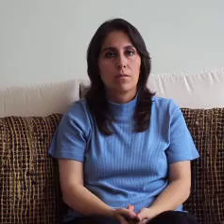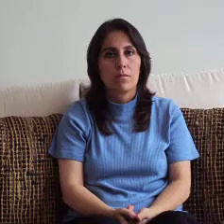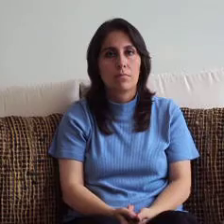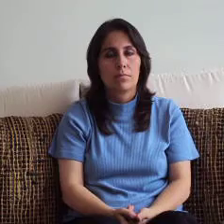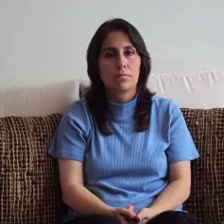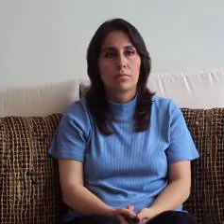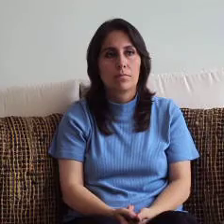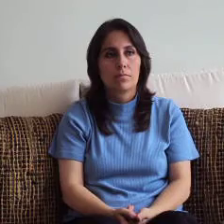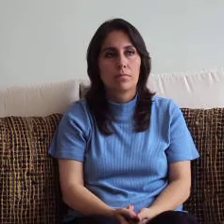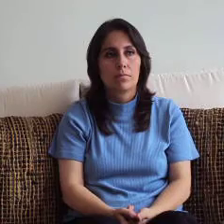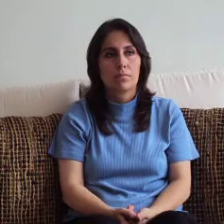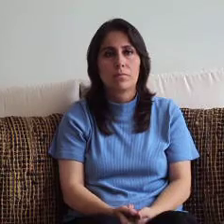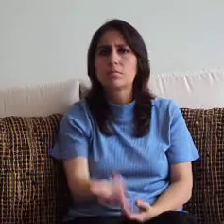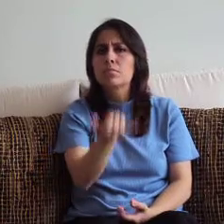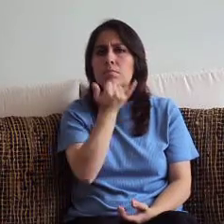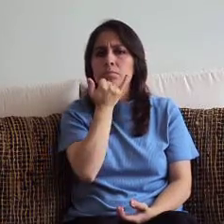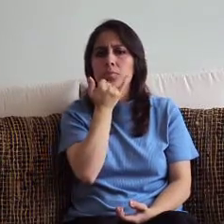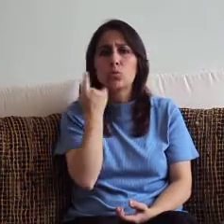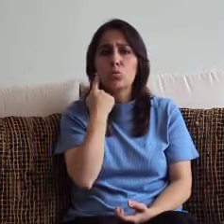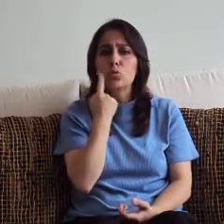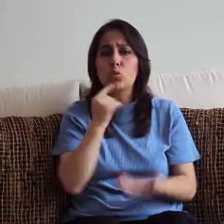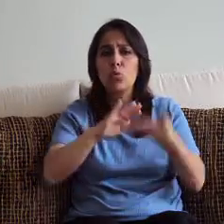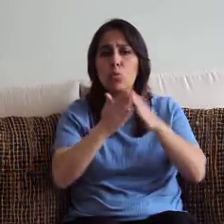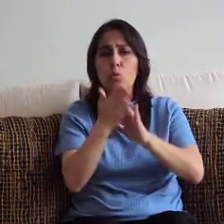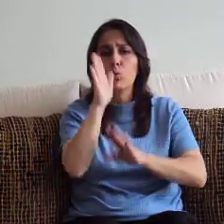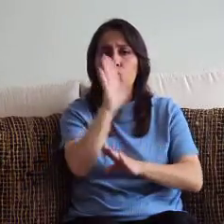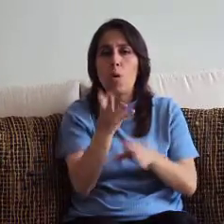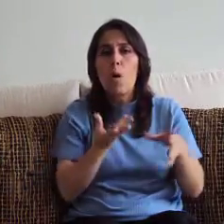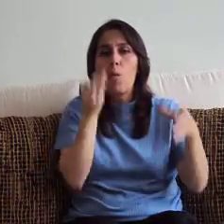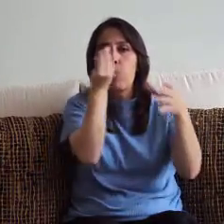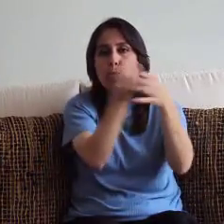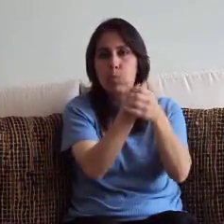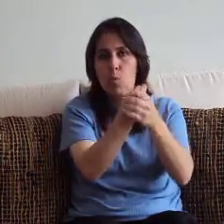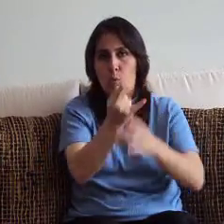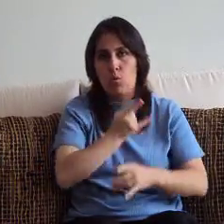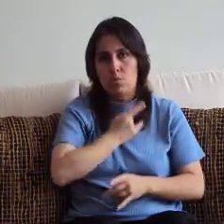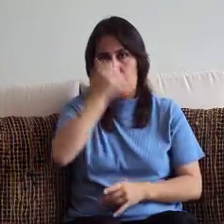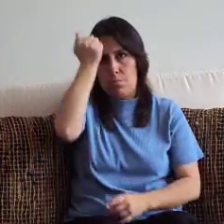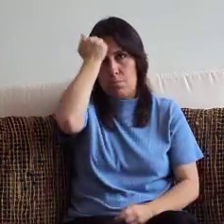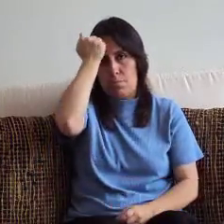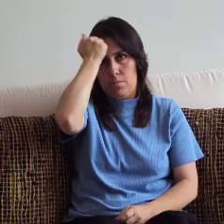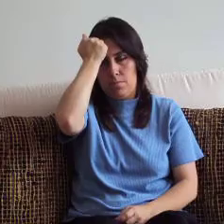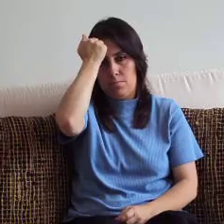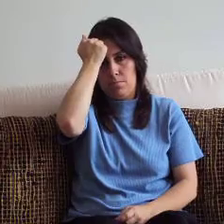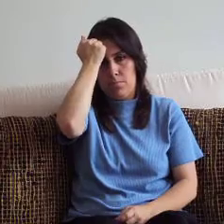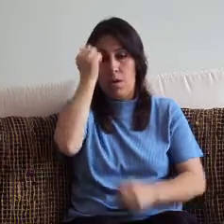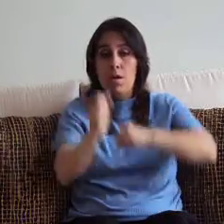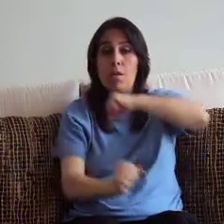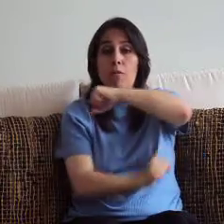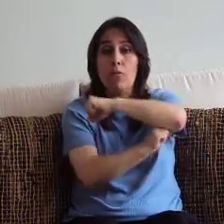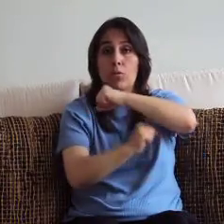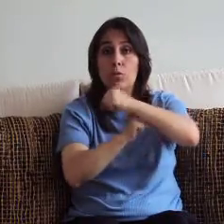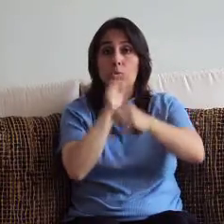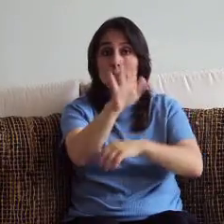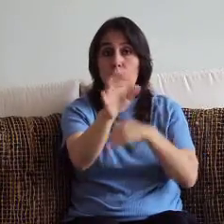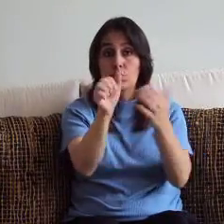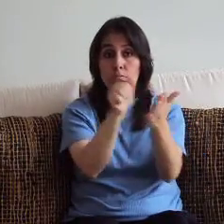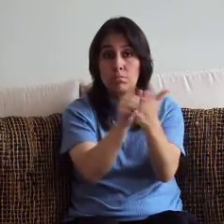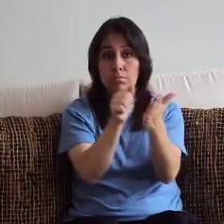En el caso de las comunidades olvas que están incluidas en la UPM, el espacio académico de fortalecimiento de lenguas de ciencias colombianas